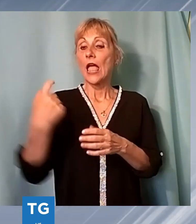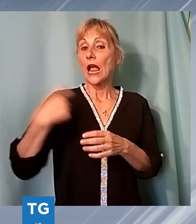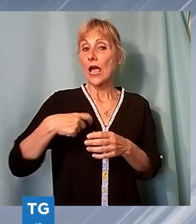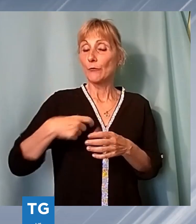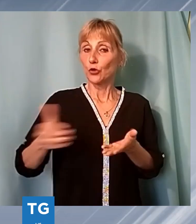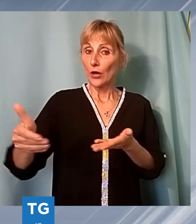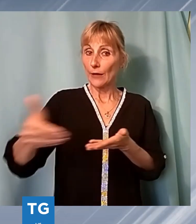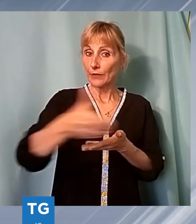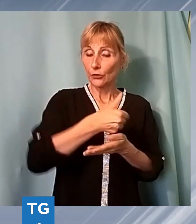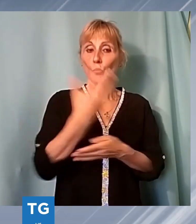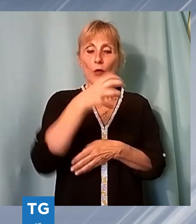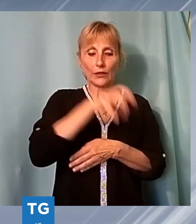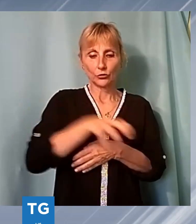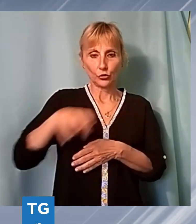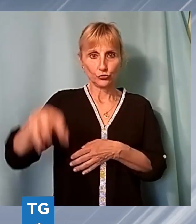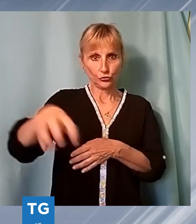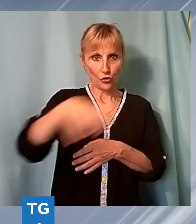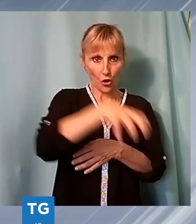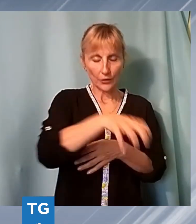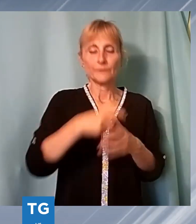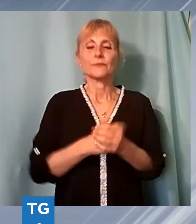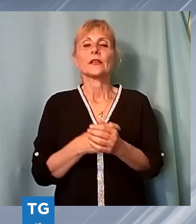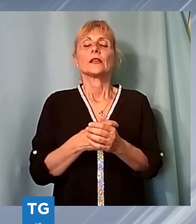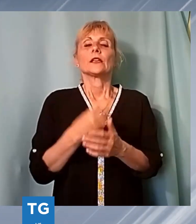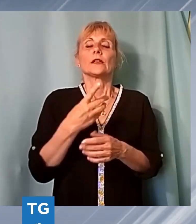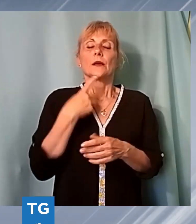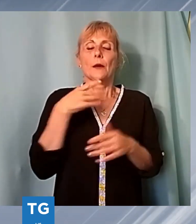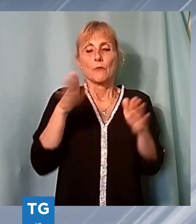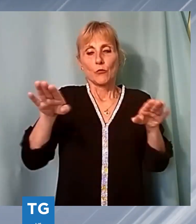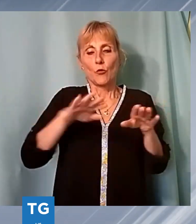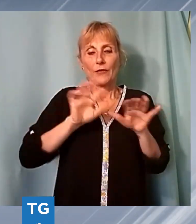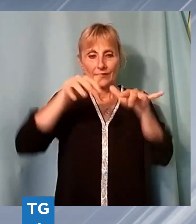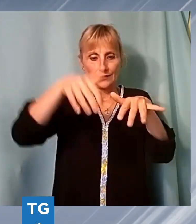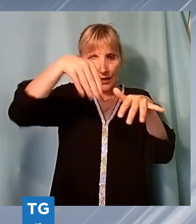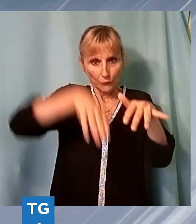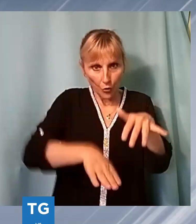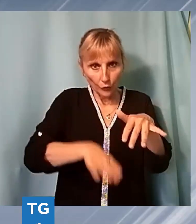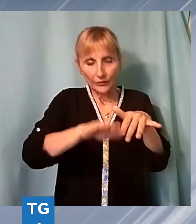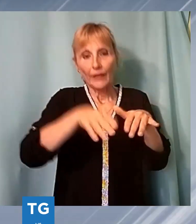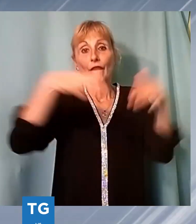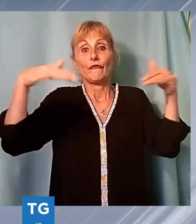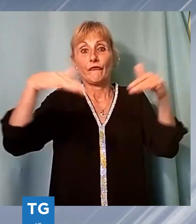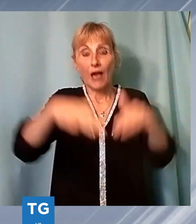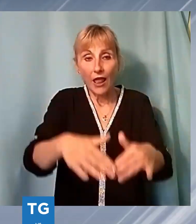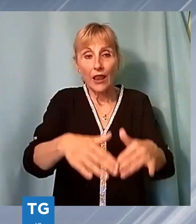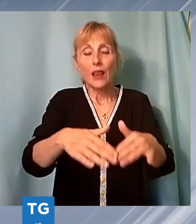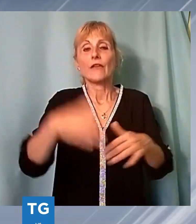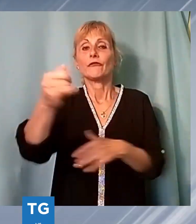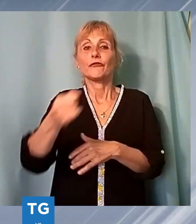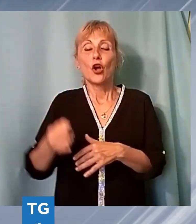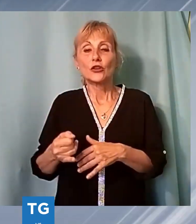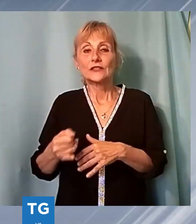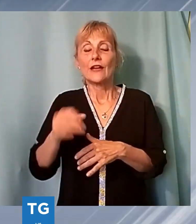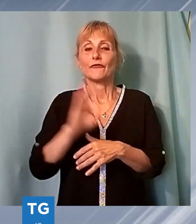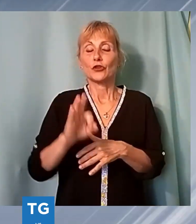significative, nella parte a monte della discarica, a valle, all'interno della fossa fiorentina e del lago di Porta, dove si è